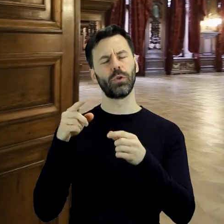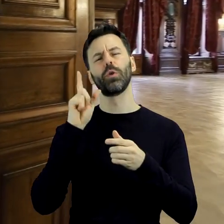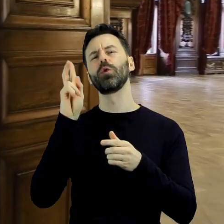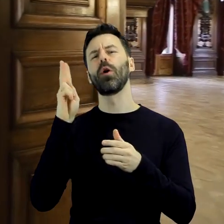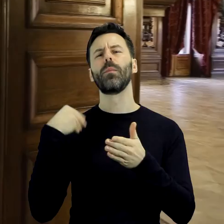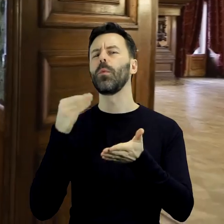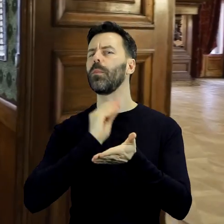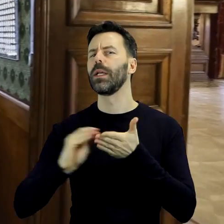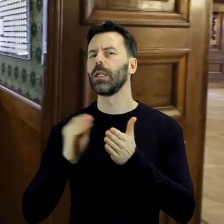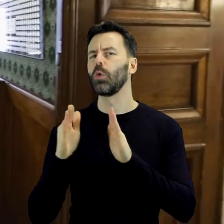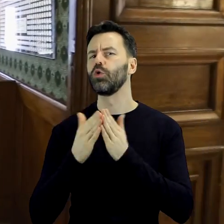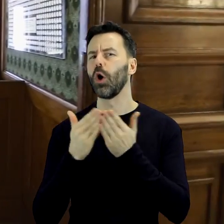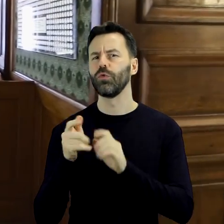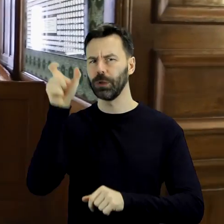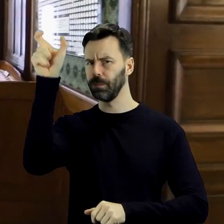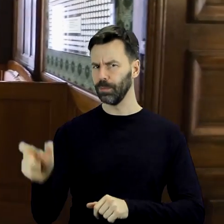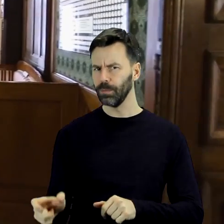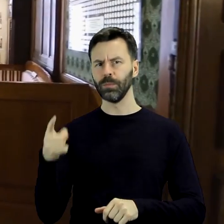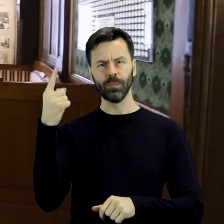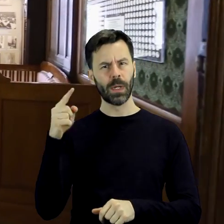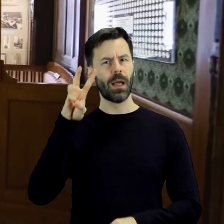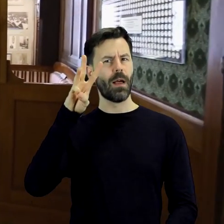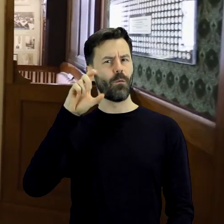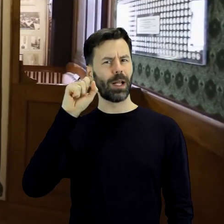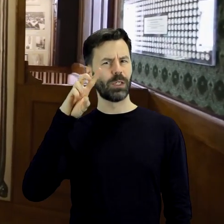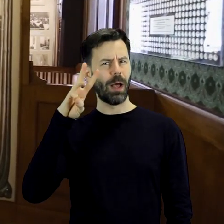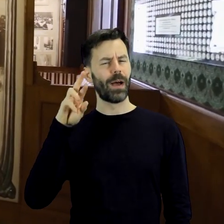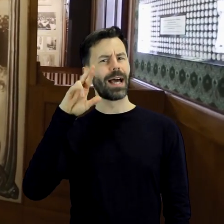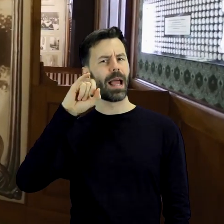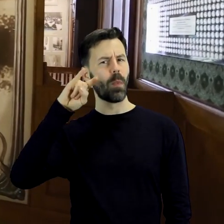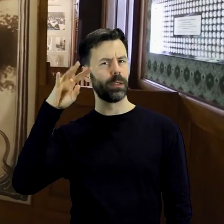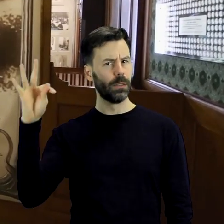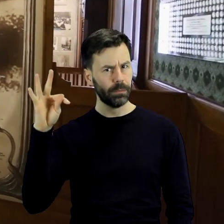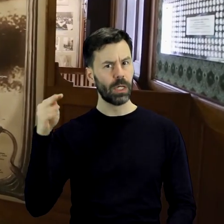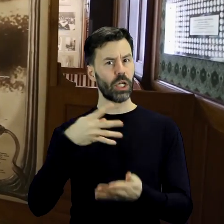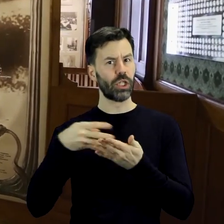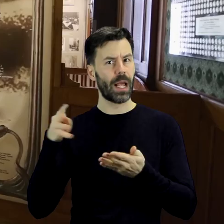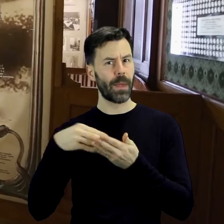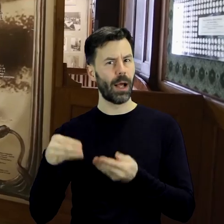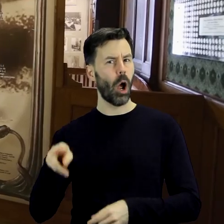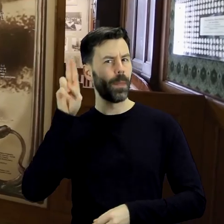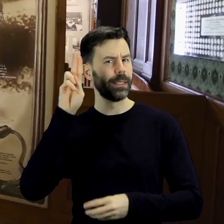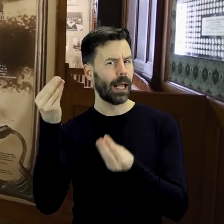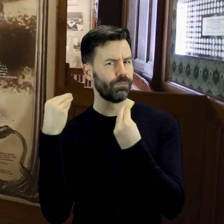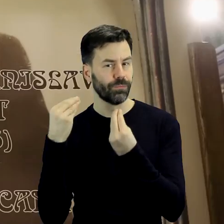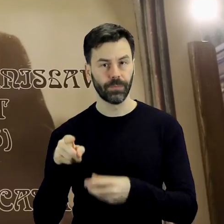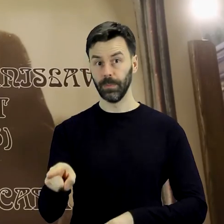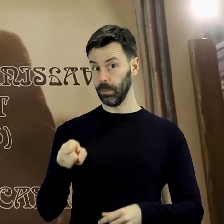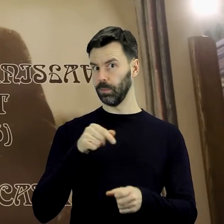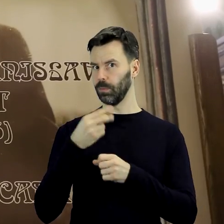otwiera wystawa zatytułowana Władysław Reymont i Ziemia Obiecana. Prezentuje ona życie i